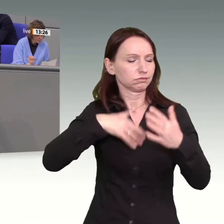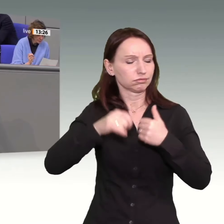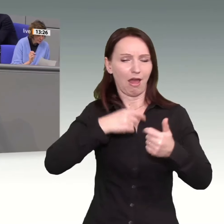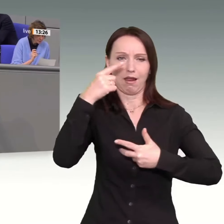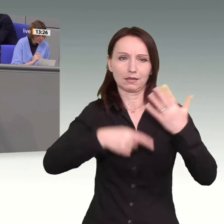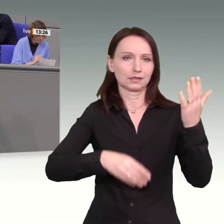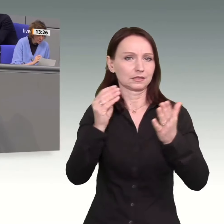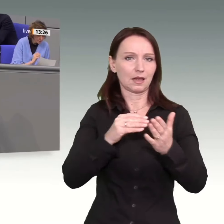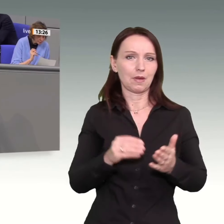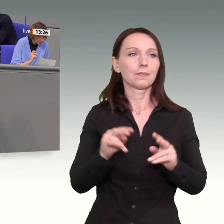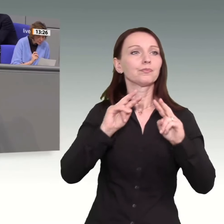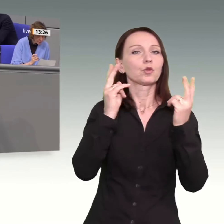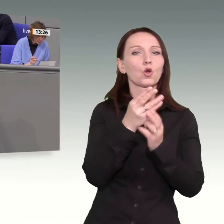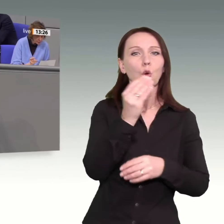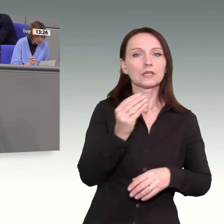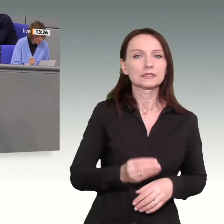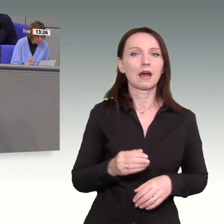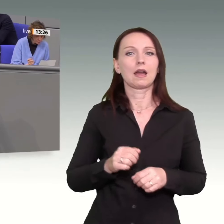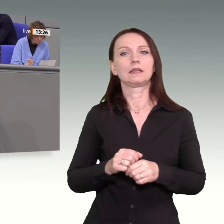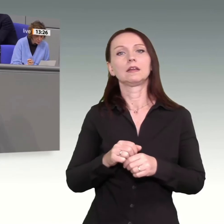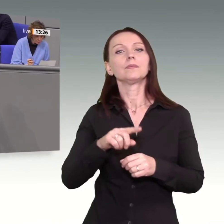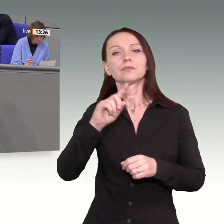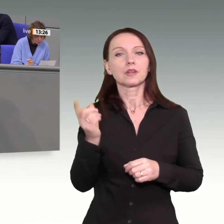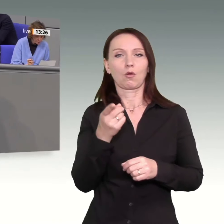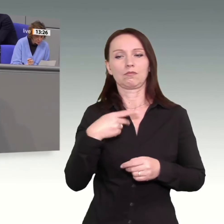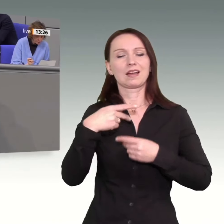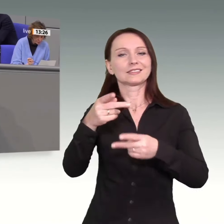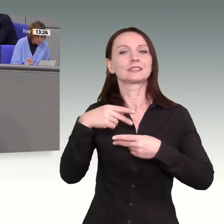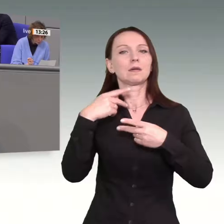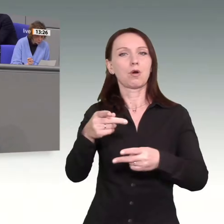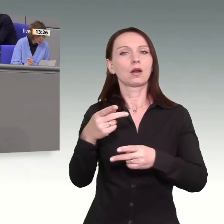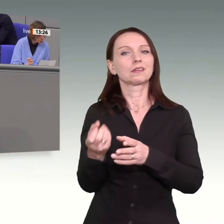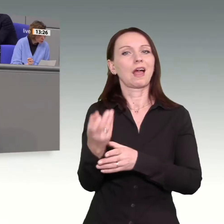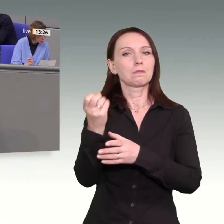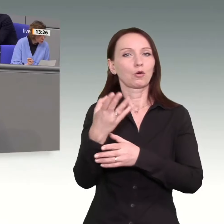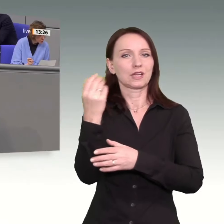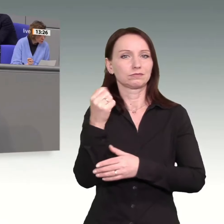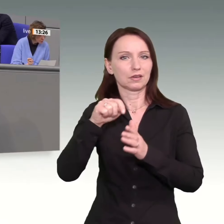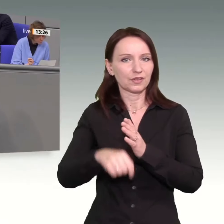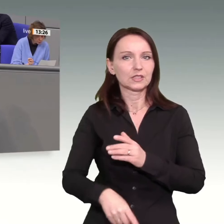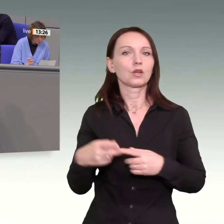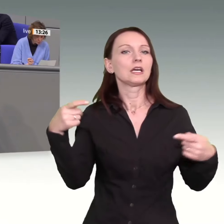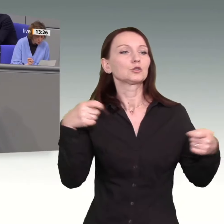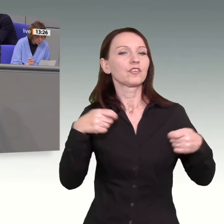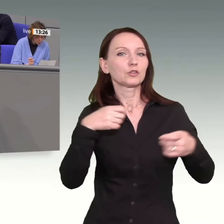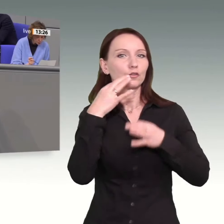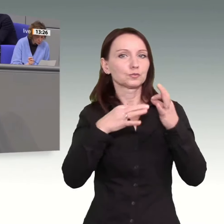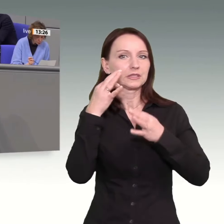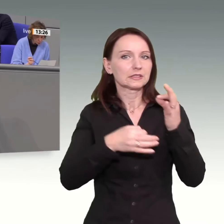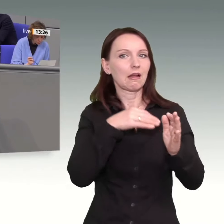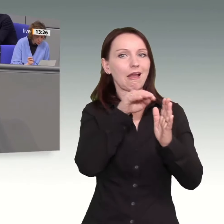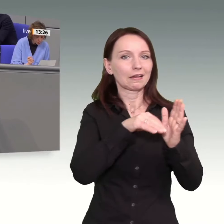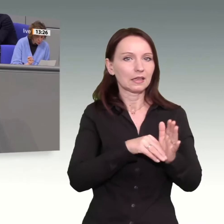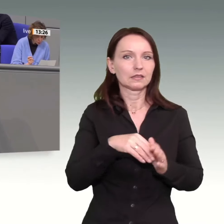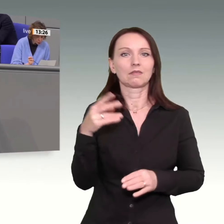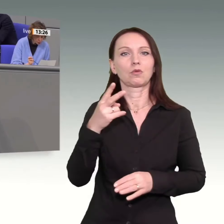Verdienstabstand, um nur ein paar zu nennen. Einen roten Faden für die Einordnung der derzeit ja wirklich großen wirtschaftlichen